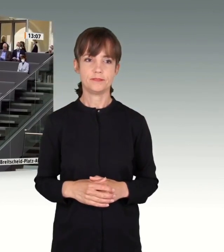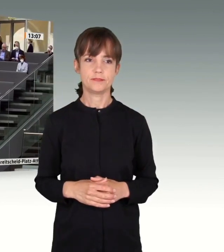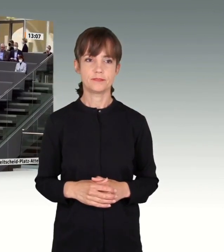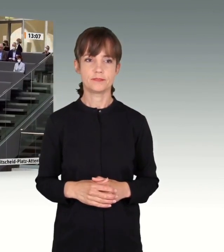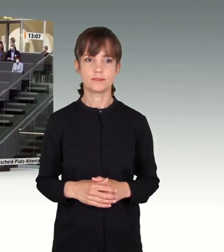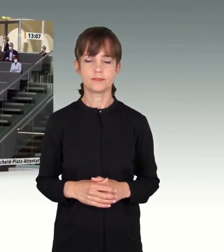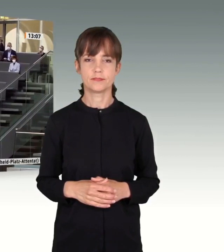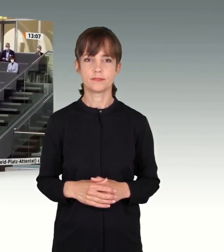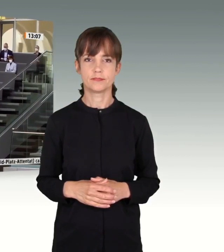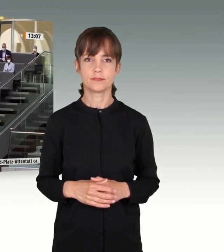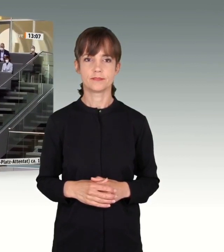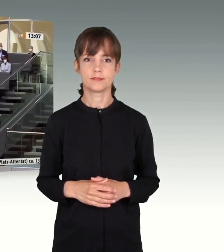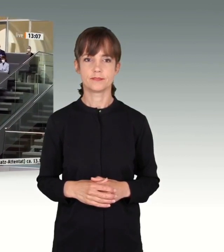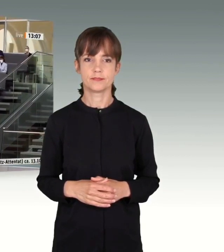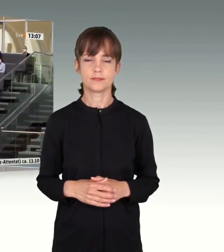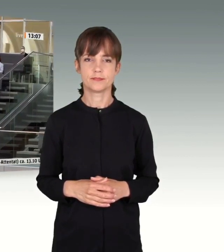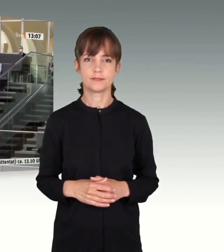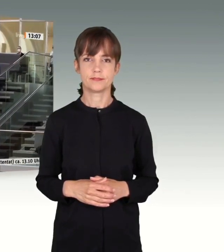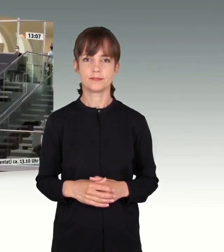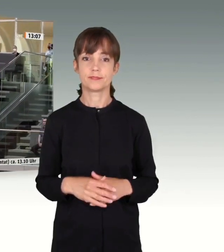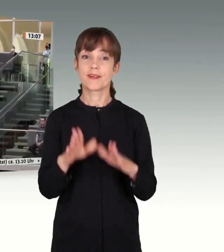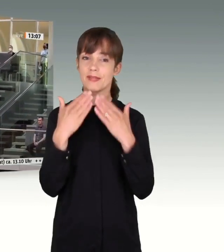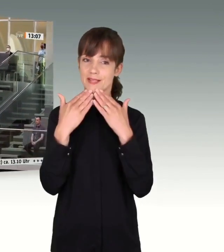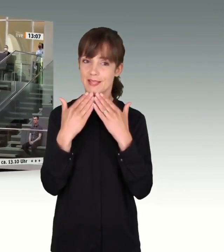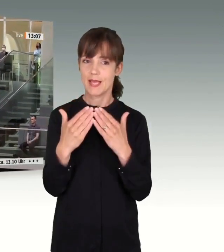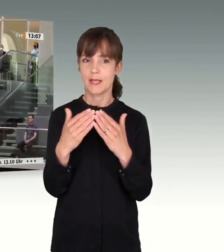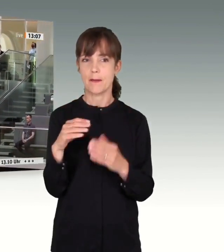Vielen Dank, Mahmoud Demir.